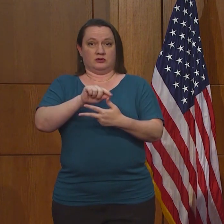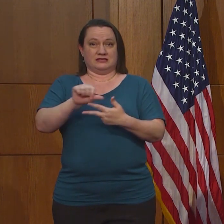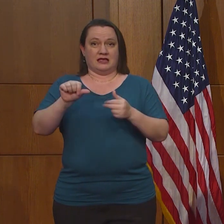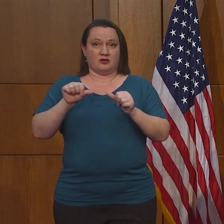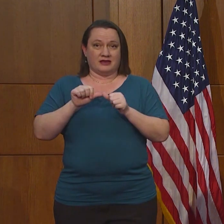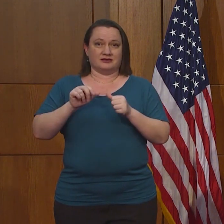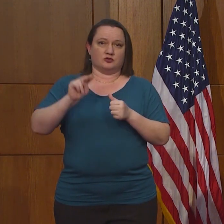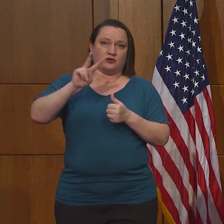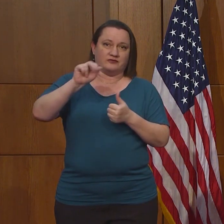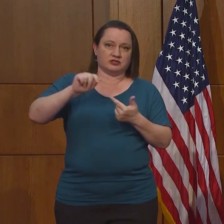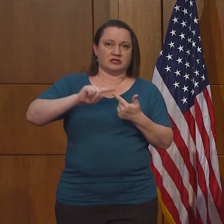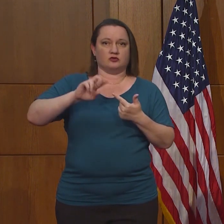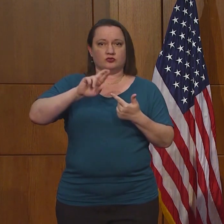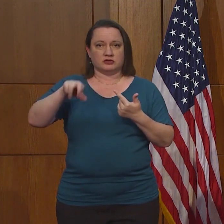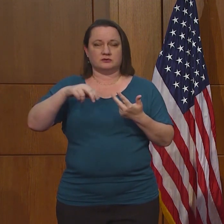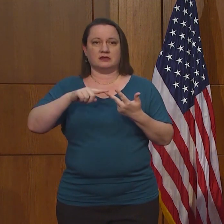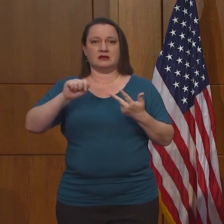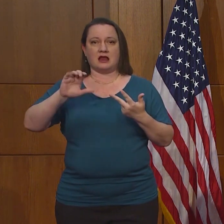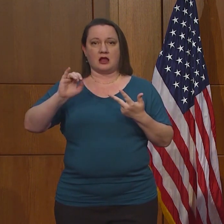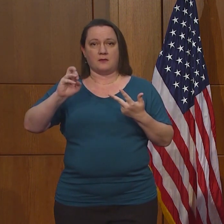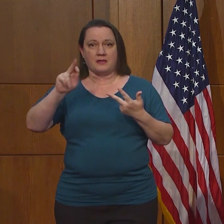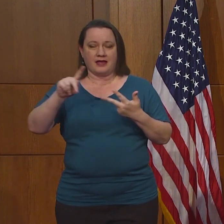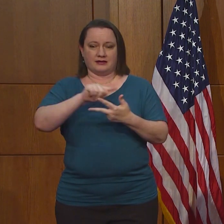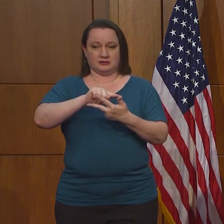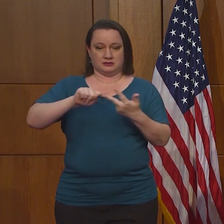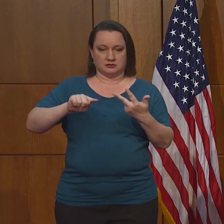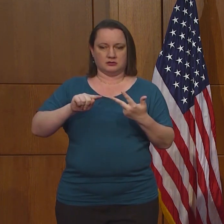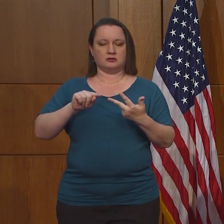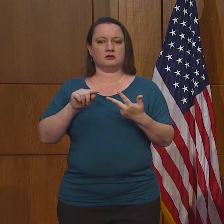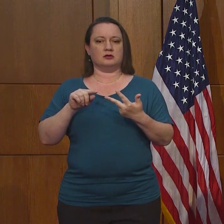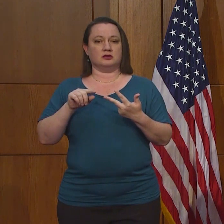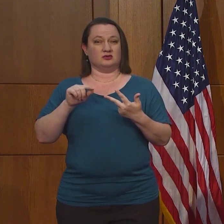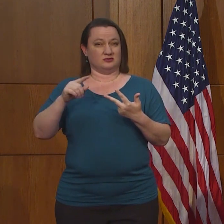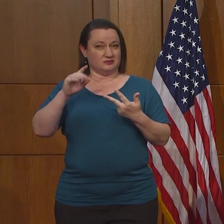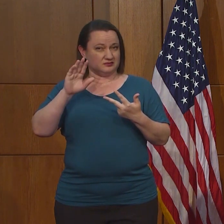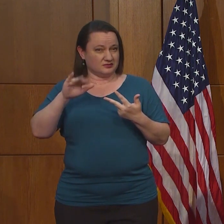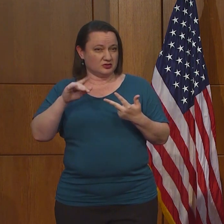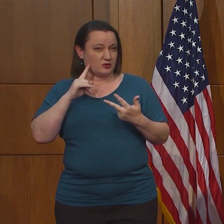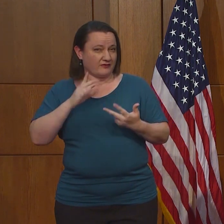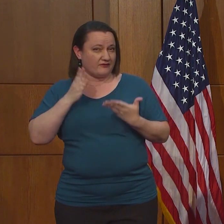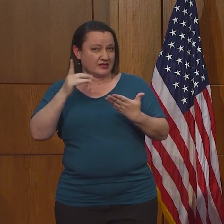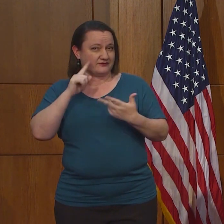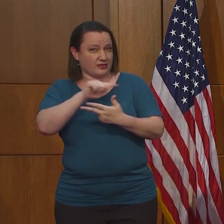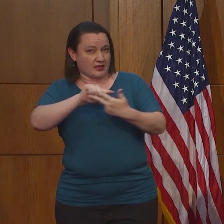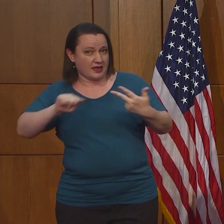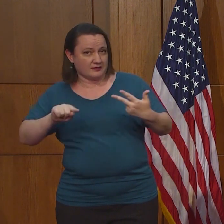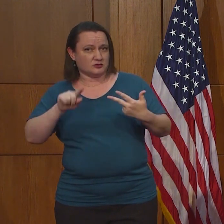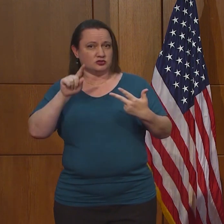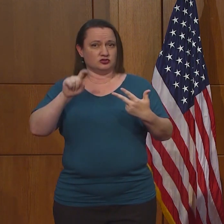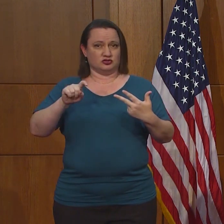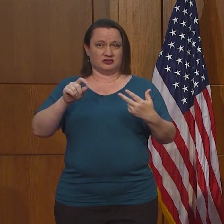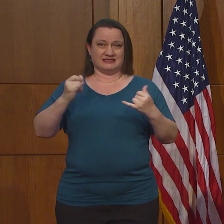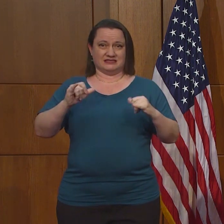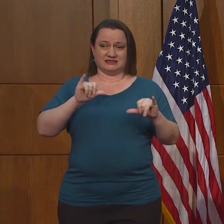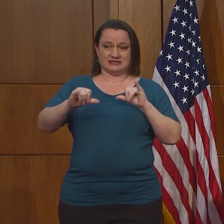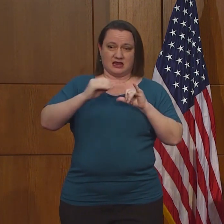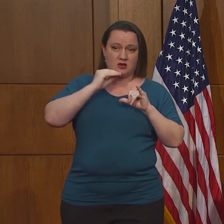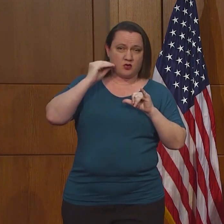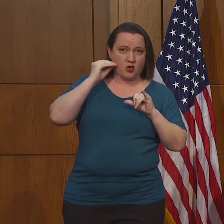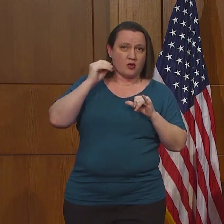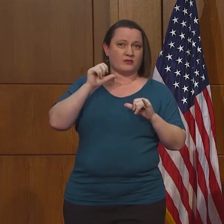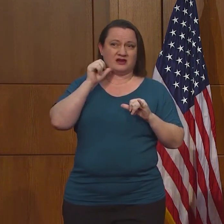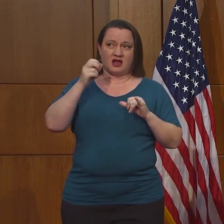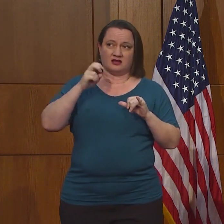Así que, ¿usted qué dice, señor gobernador? ¿No deberían la gente salir de su ciudad o de su región? Bueno, la